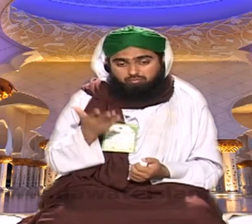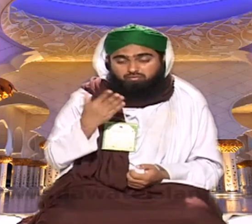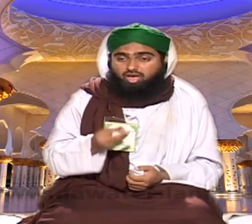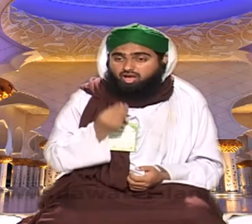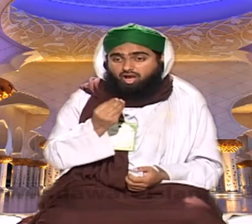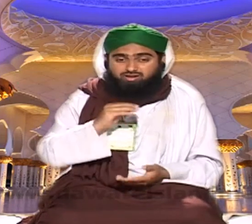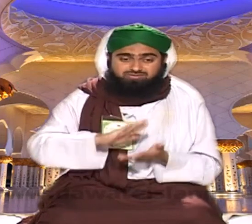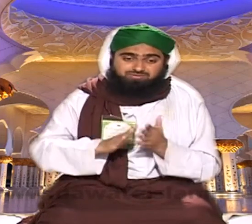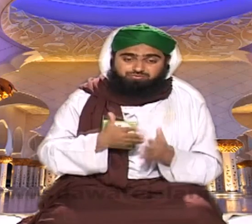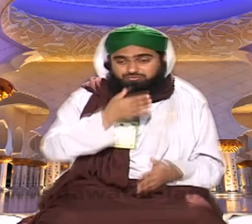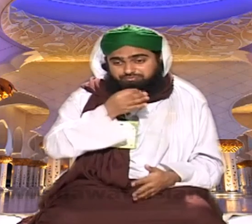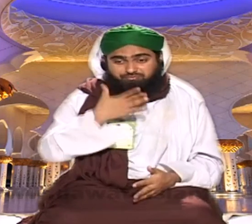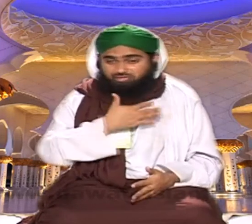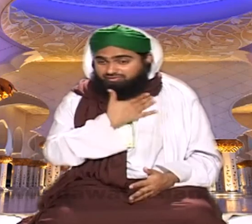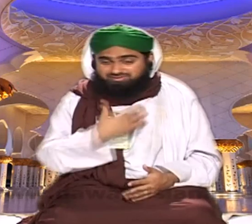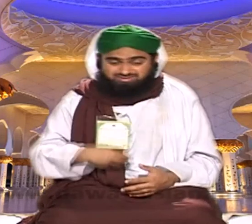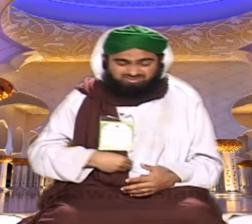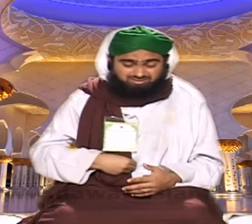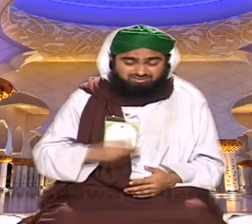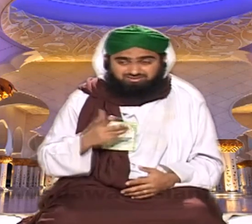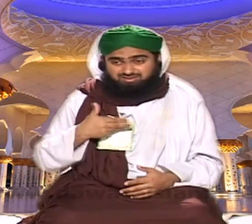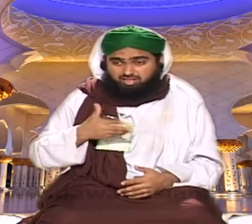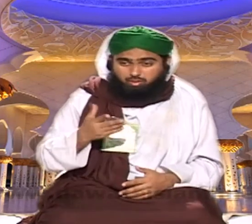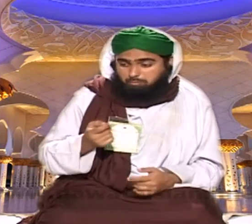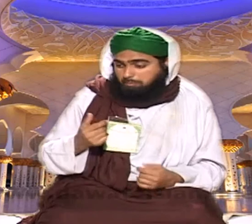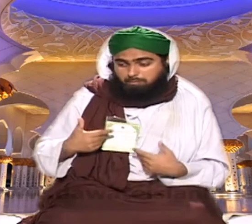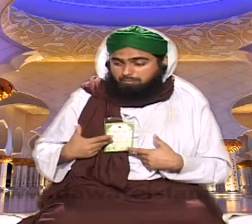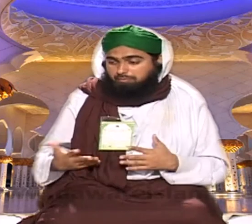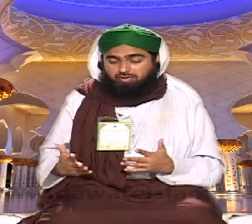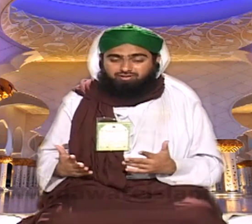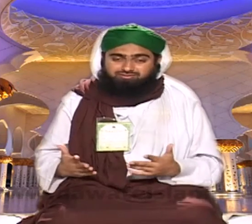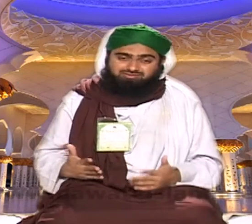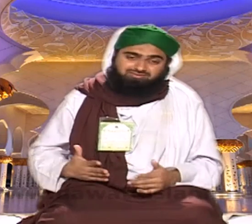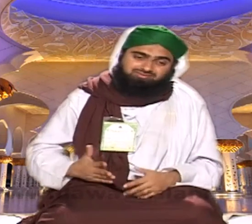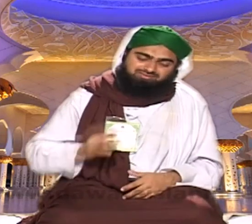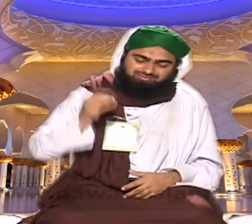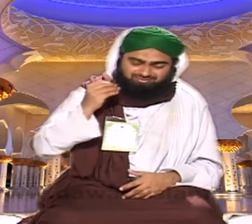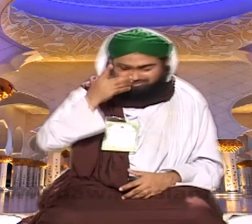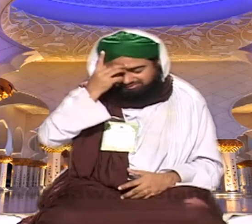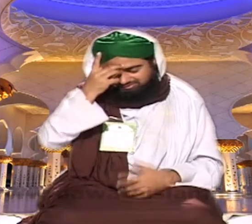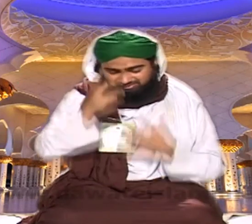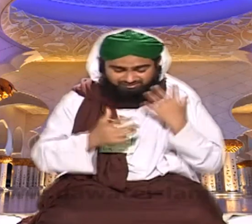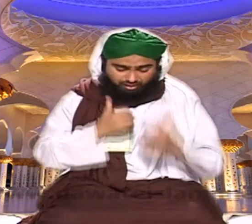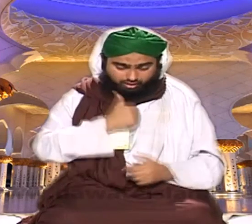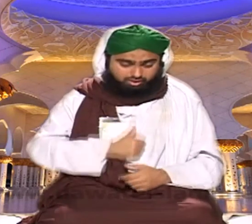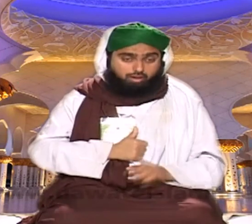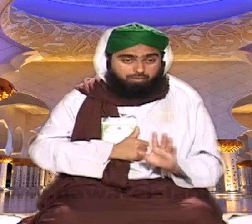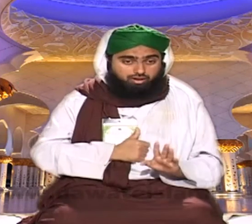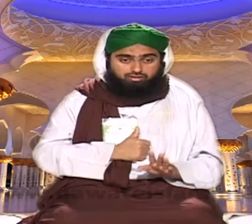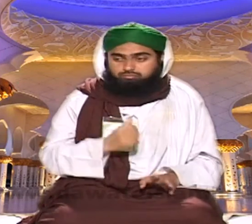شاید آج کل چائے بھی ایک روپیہ ہو گئی کھانا کھانے کی خواہش ہوئی آپ کو لیکن جیب میں تین چونی آئے کنگان ہیں آپ